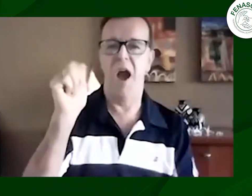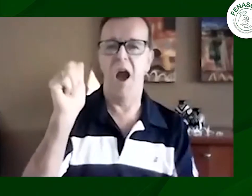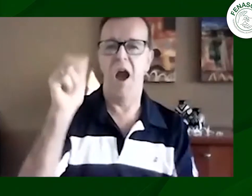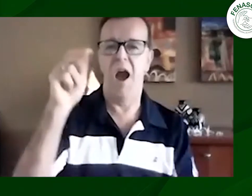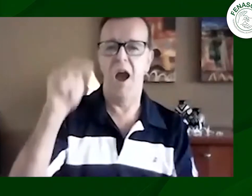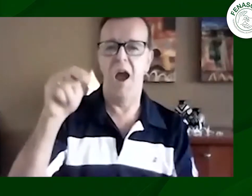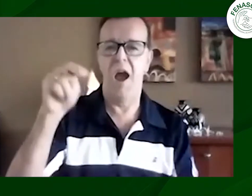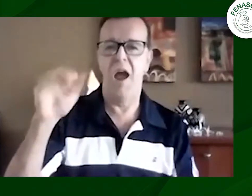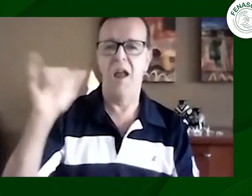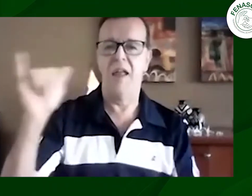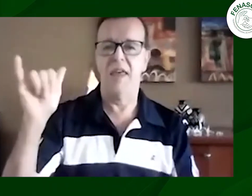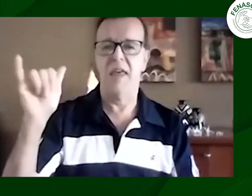su esposa fanny